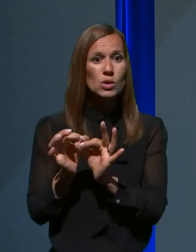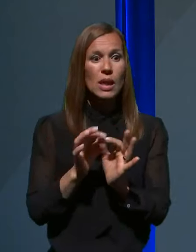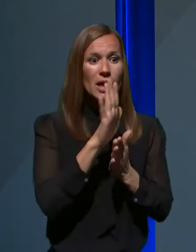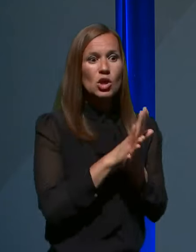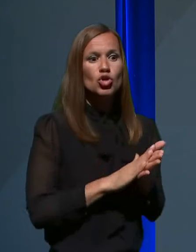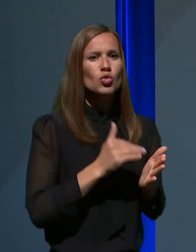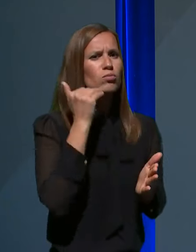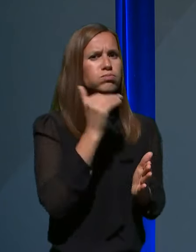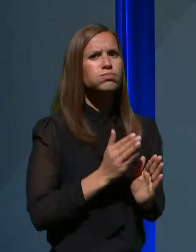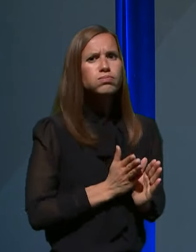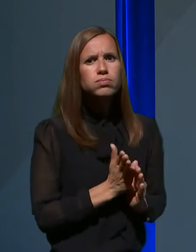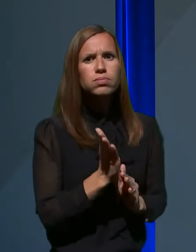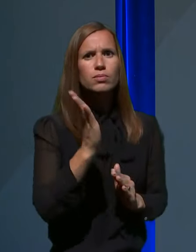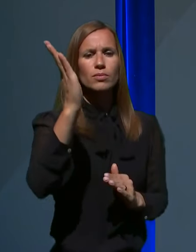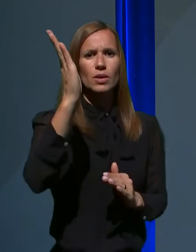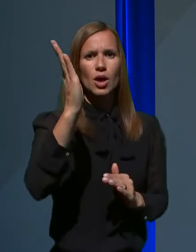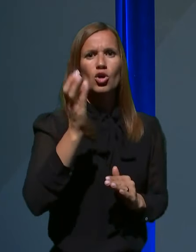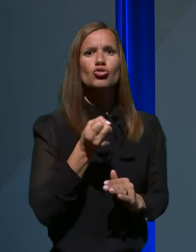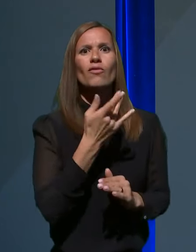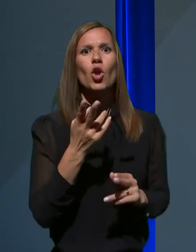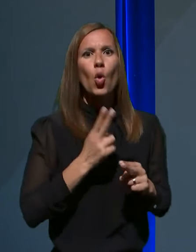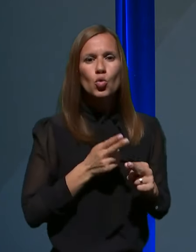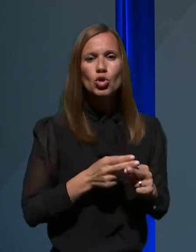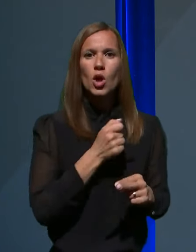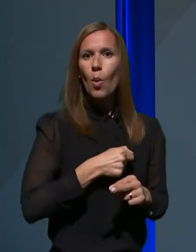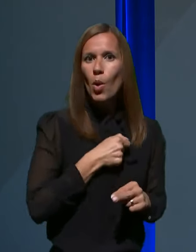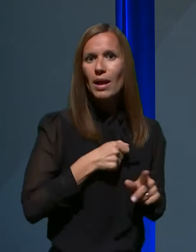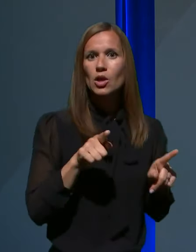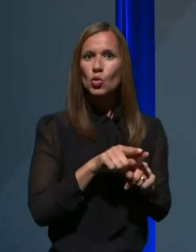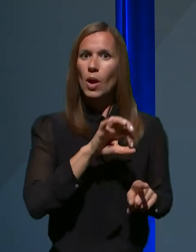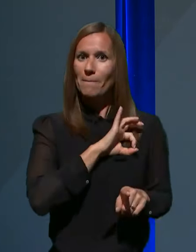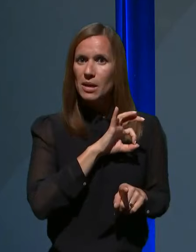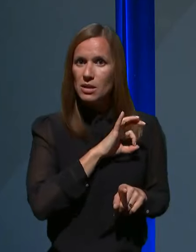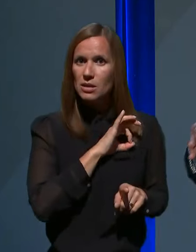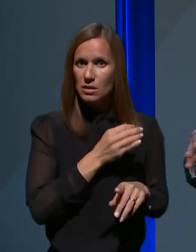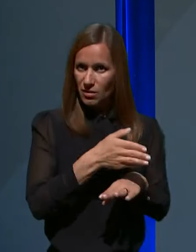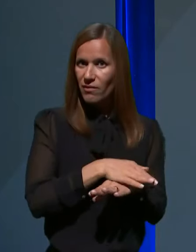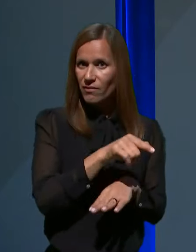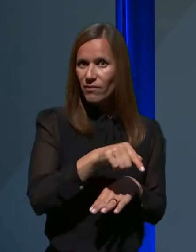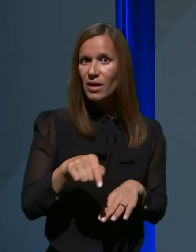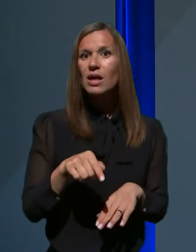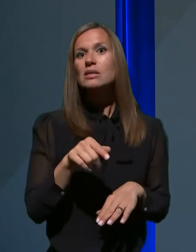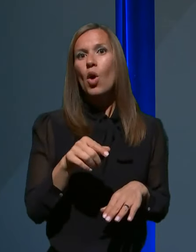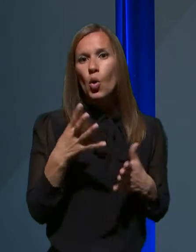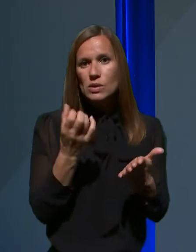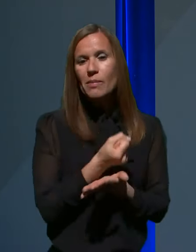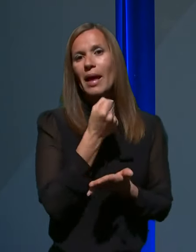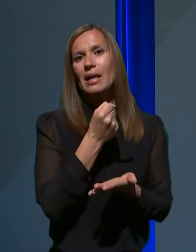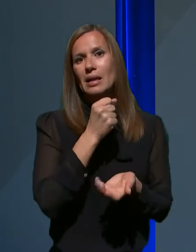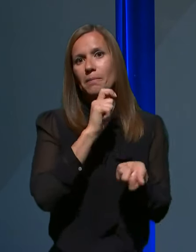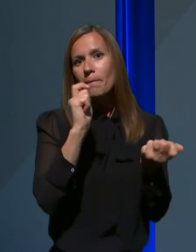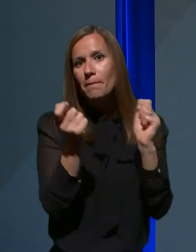uspenjala, prištevilo okuženih, obolelih in sveda tudi umrlih, smo uspeli preusmeriti v drugo smer